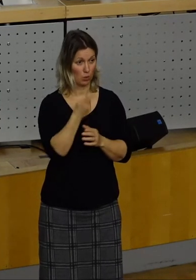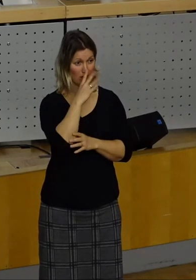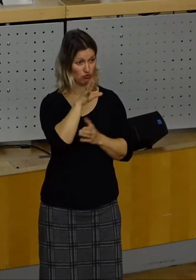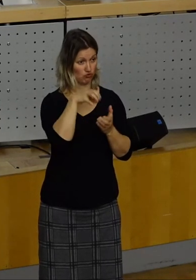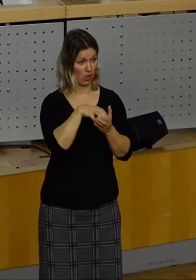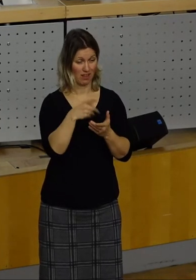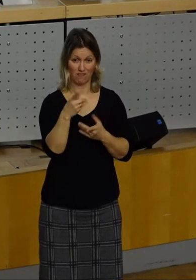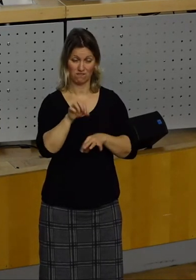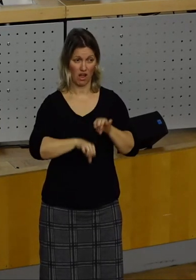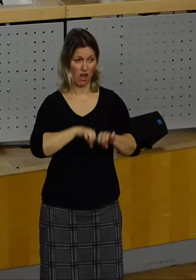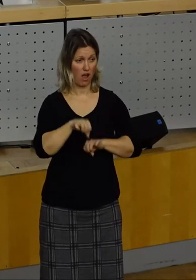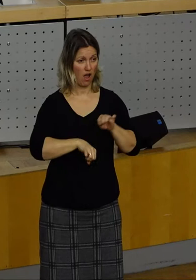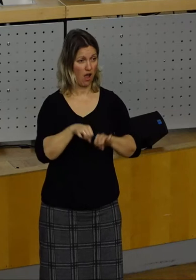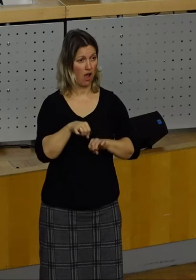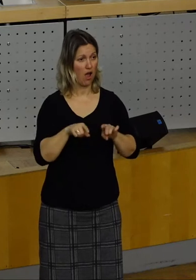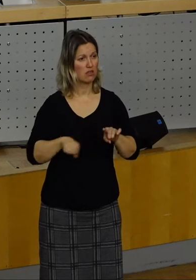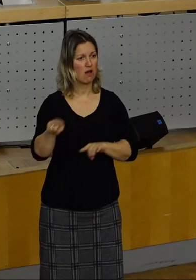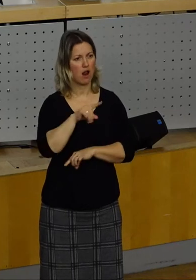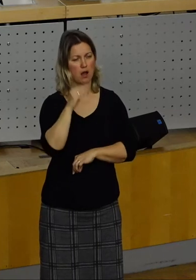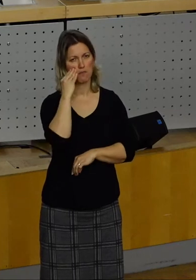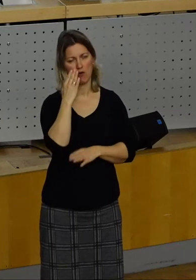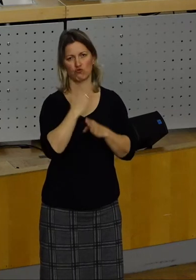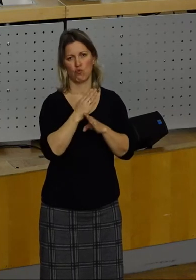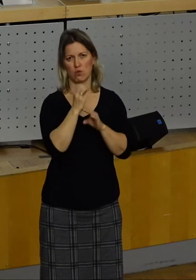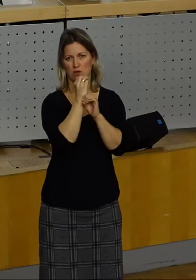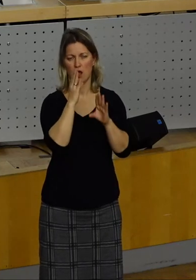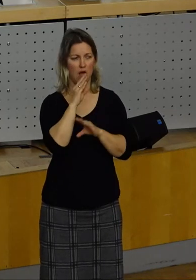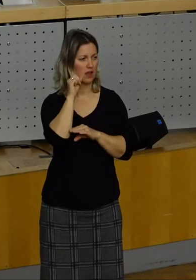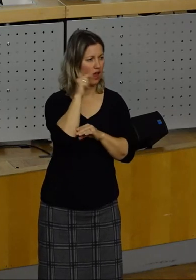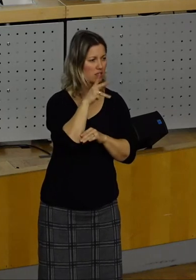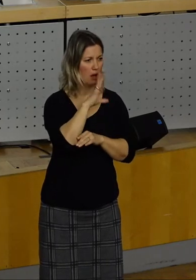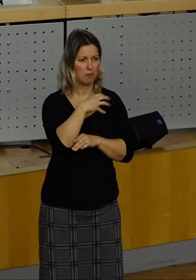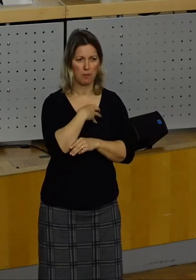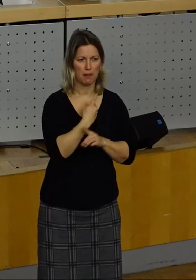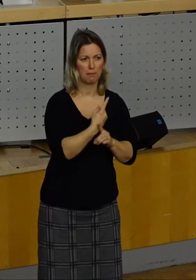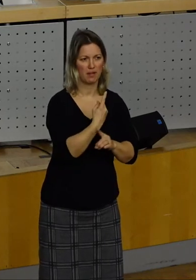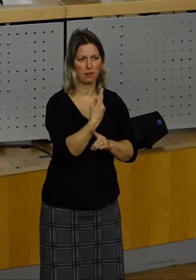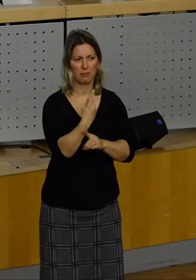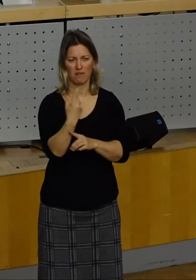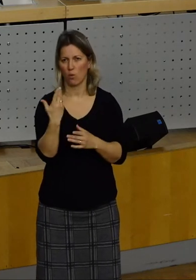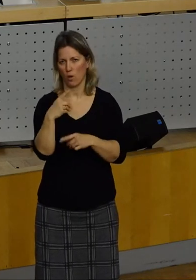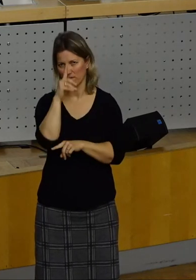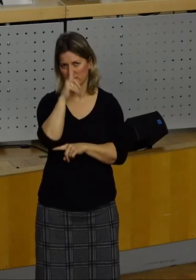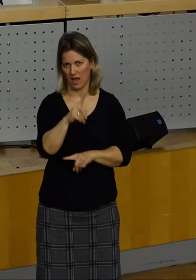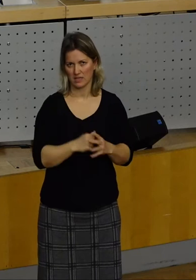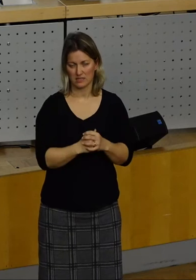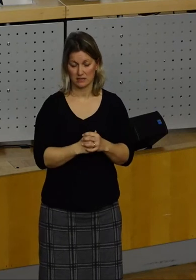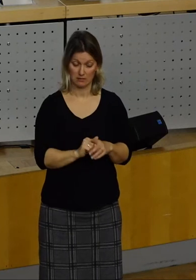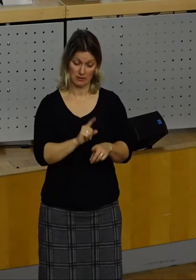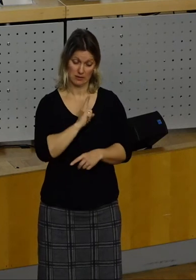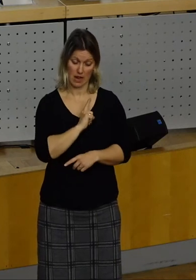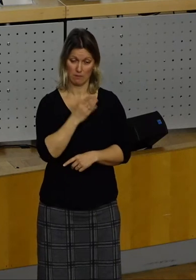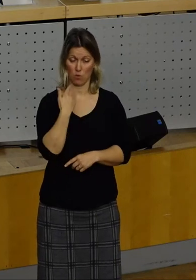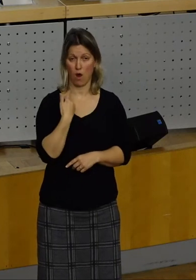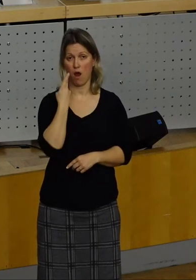Stadt fährt, merkt ganz deutlich, wo es täglich hapert. Ich persönlich habe noch in meiner alten